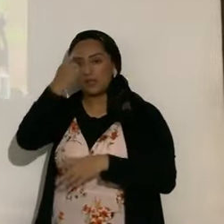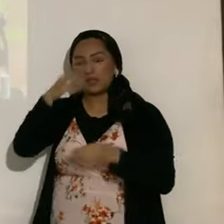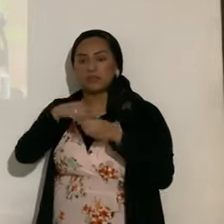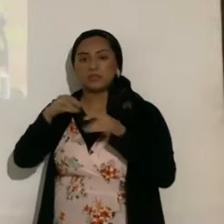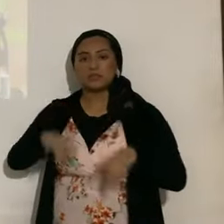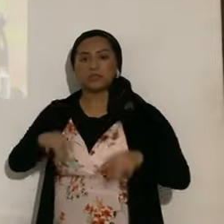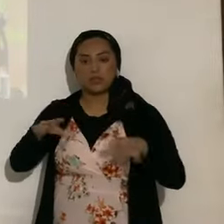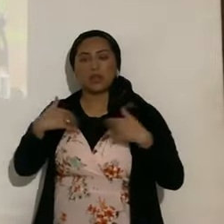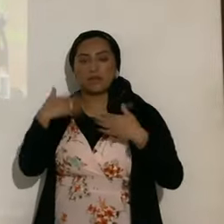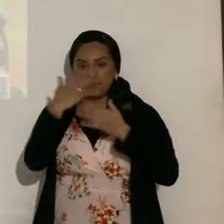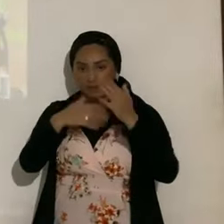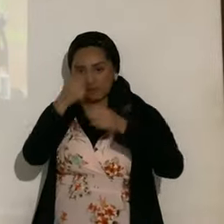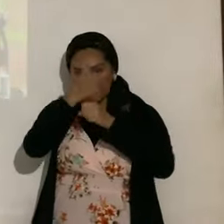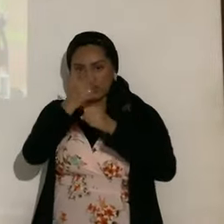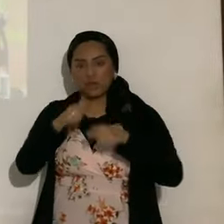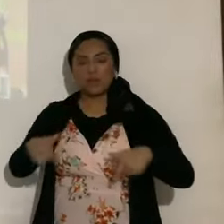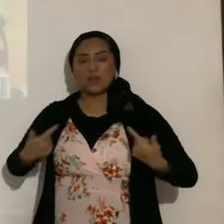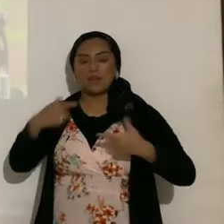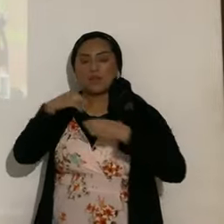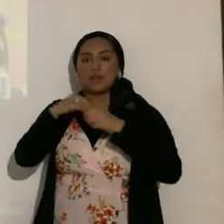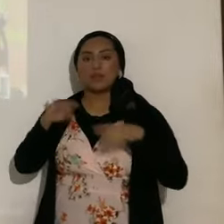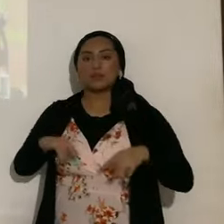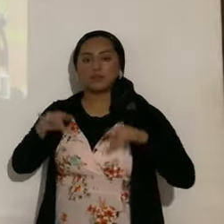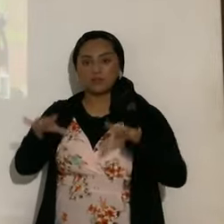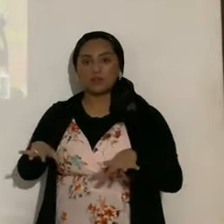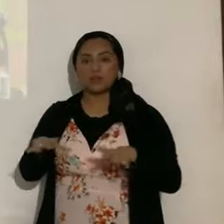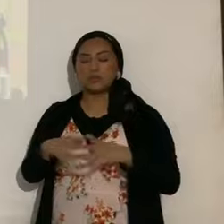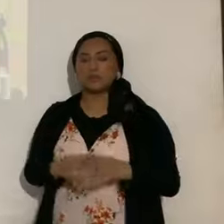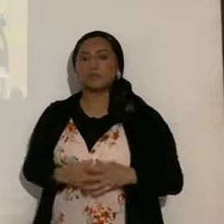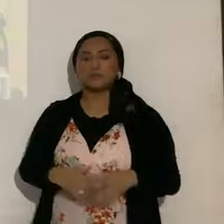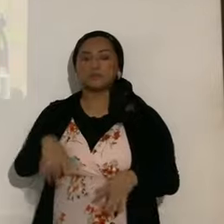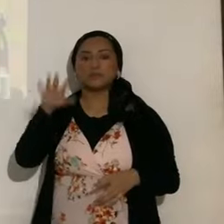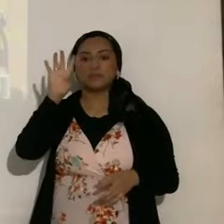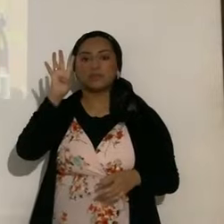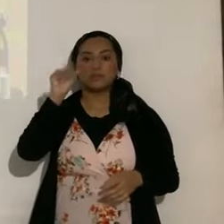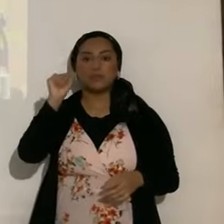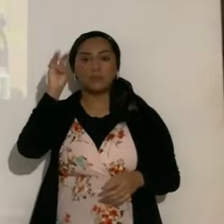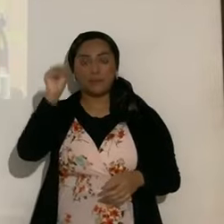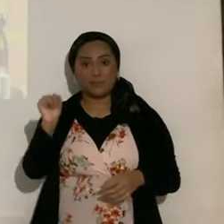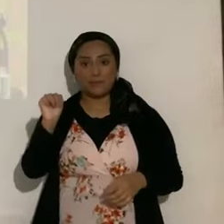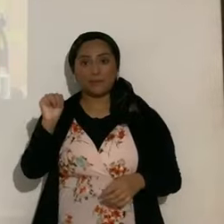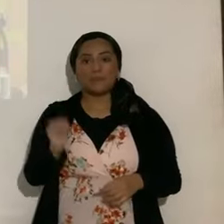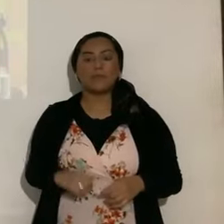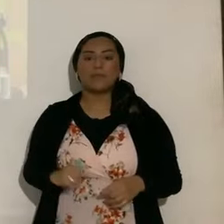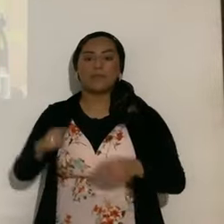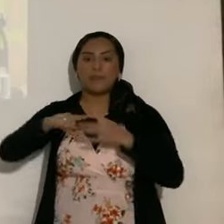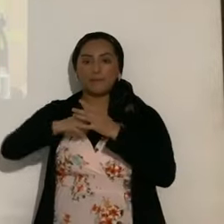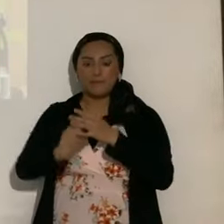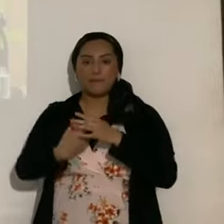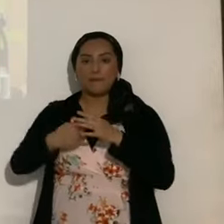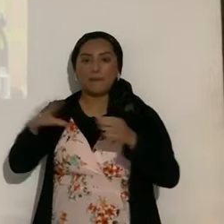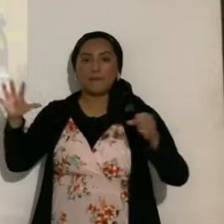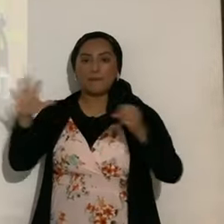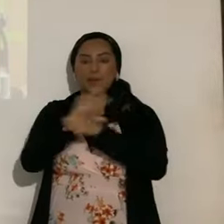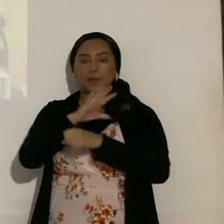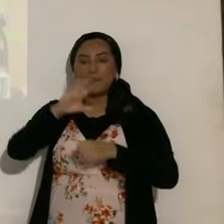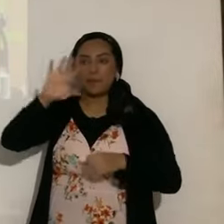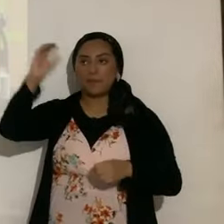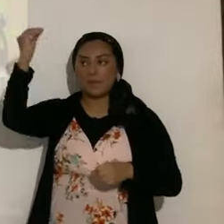tenemos hermanos en Australia, aleluya, 4 de la mañana, con 4 minutos, comenzará el eclipse total de Sol, y 5 de la mañana,